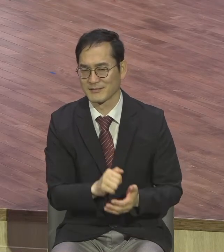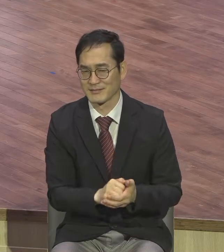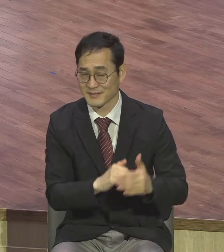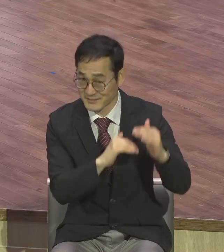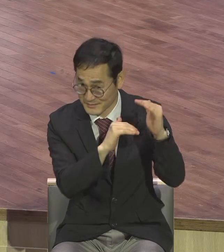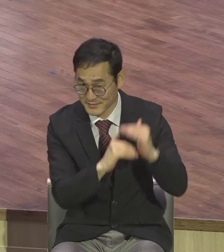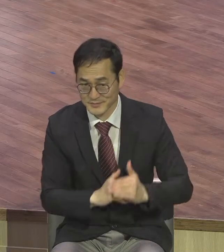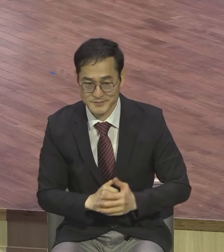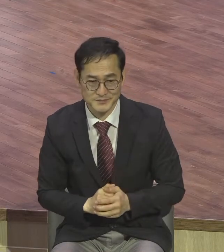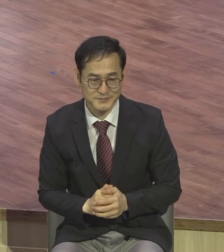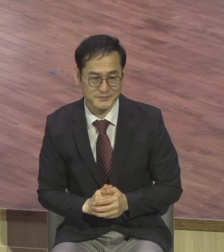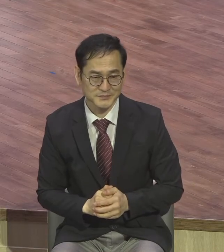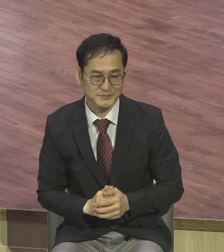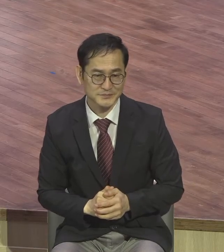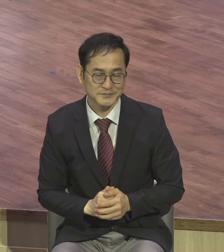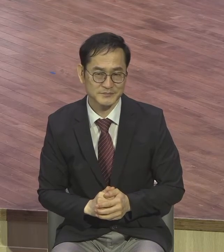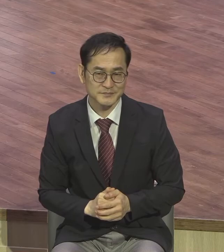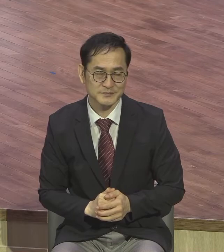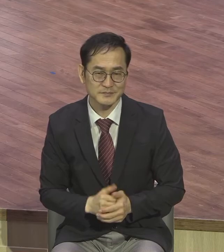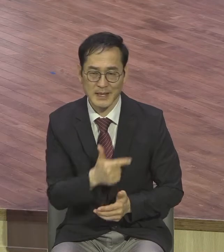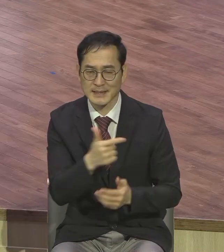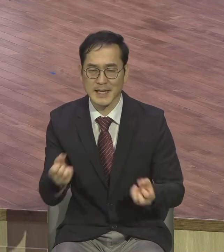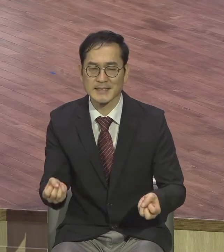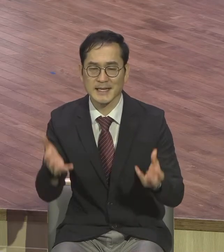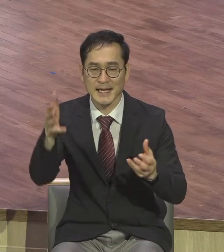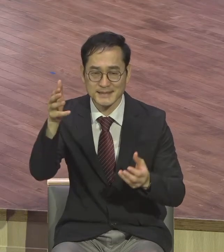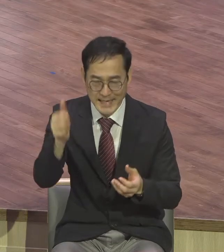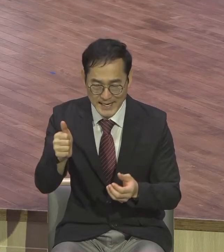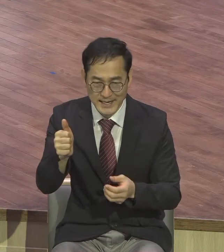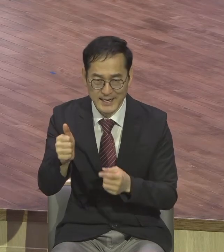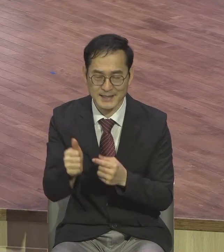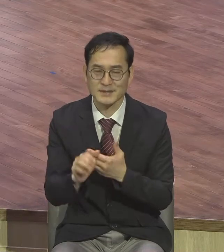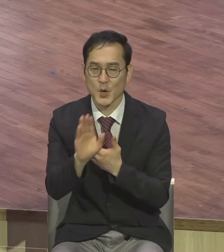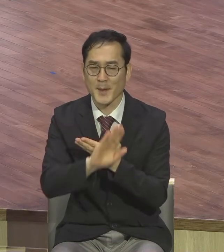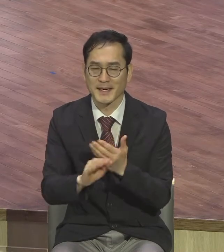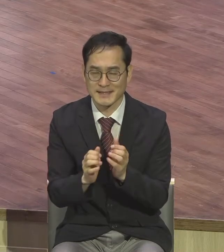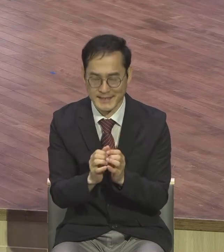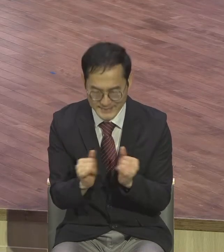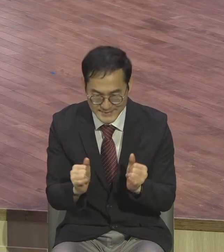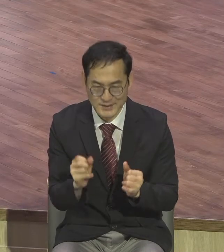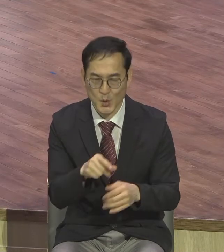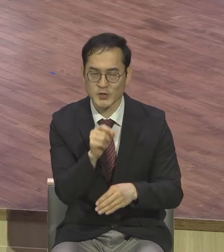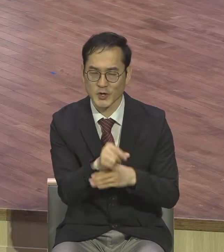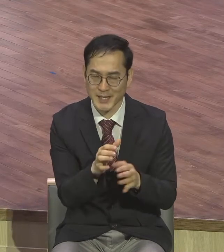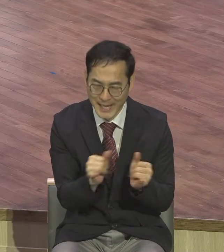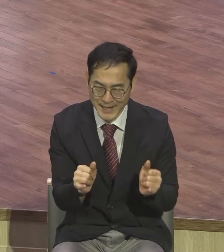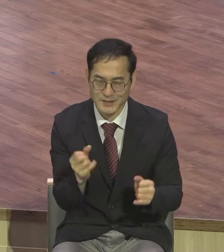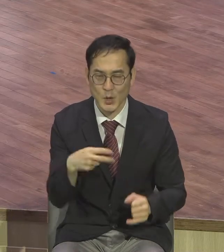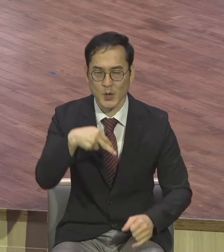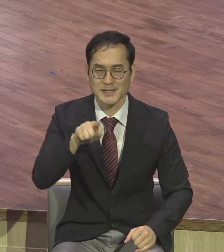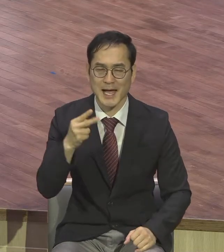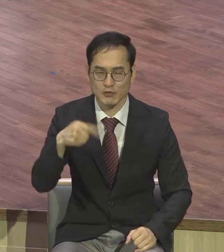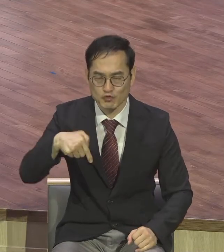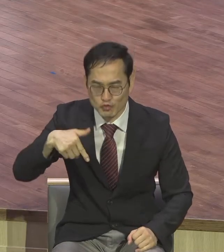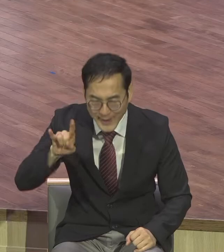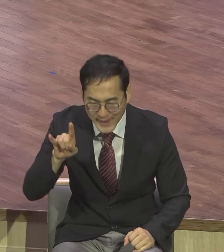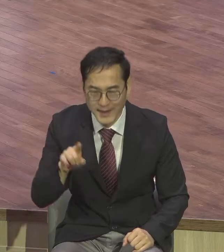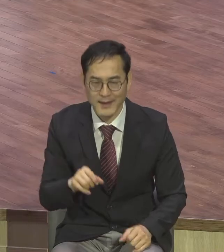있습니다. 대제사장, 바리세인, 또 서기관, 사두개인, 해로당원, 백성들의